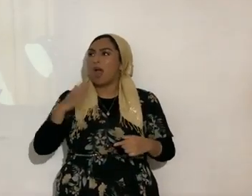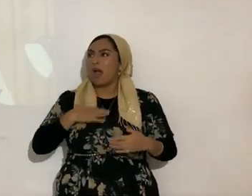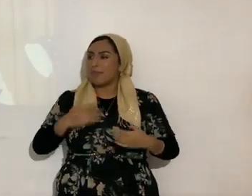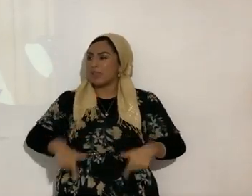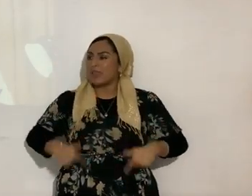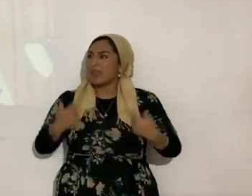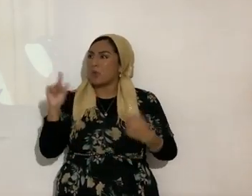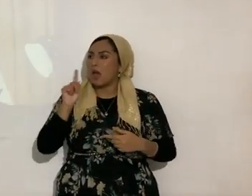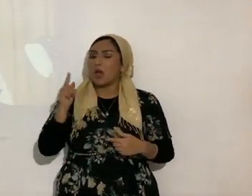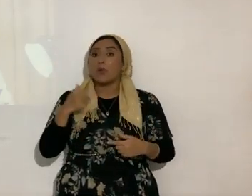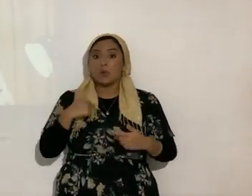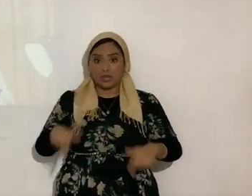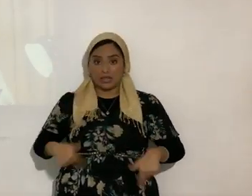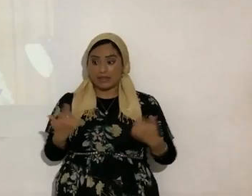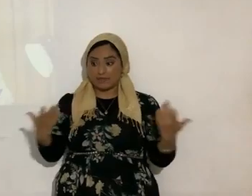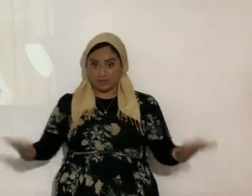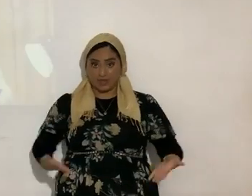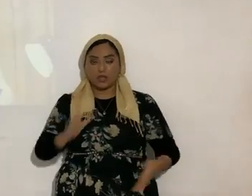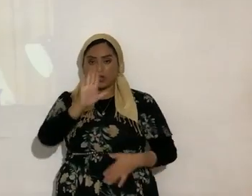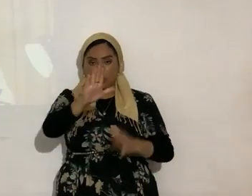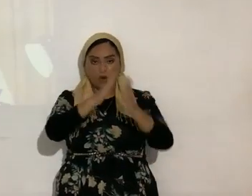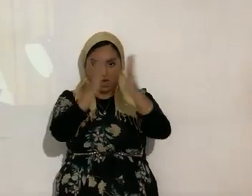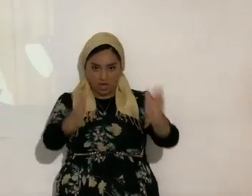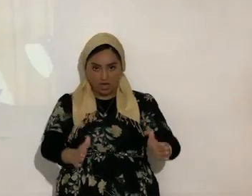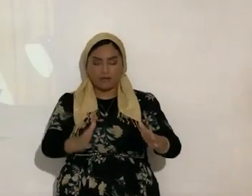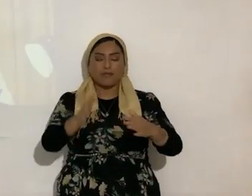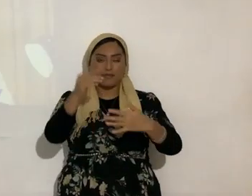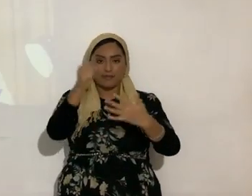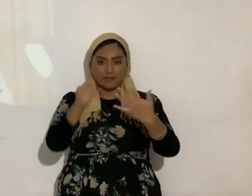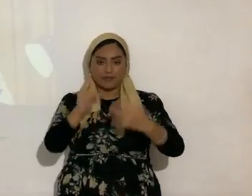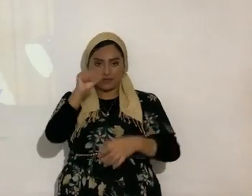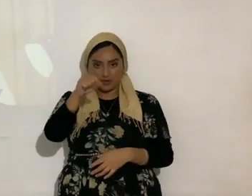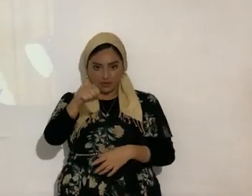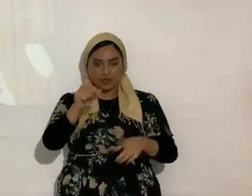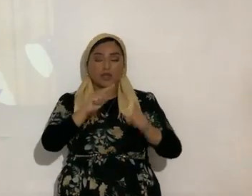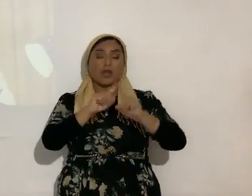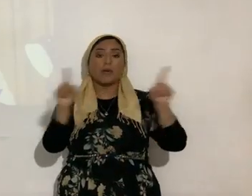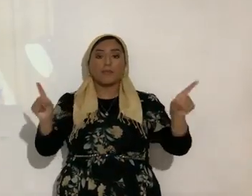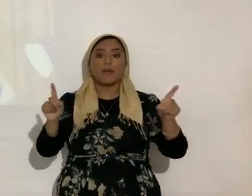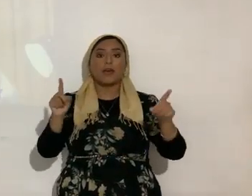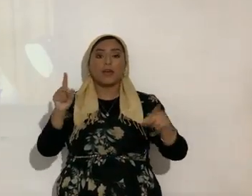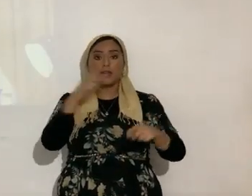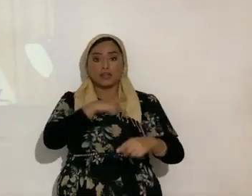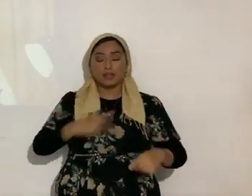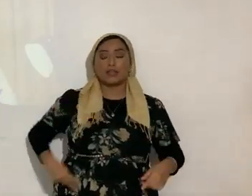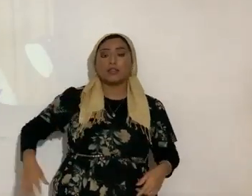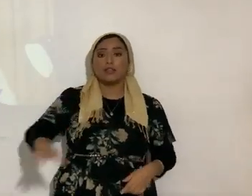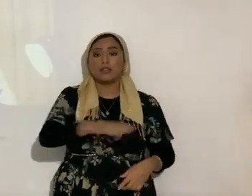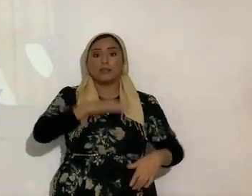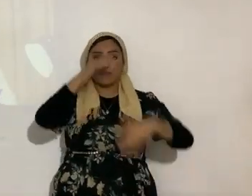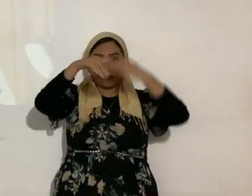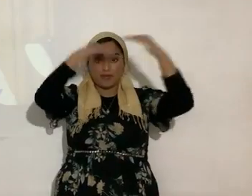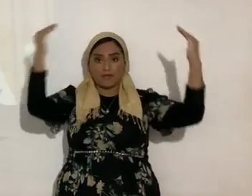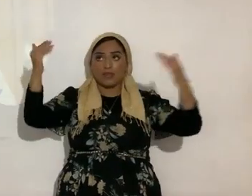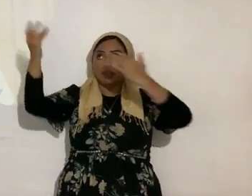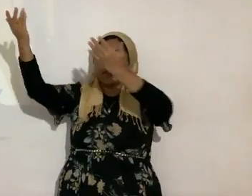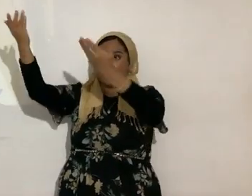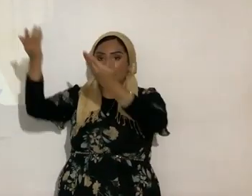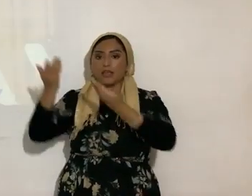ciertamente viviéndose en lo físico, en tu casa, en tu trabajo y demás, pero el reino de los cielos se acercó, ¿sí? Entonces,